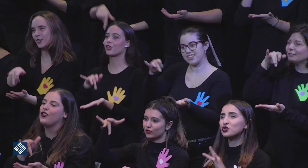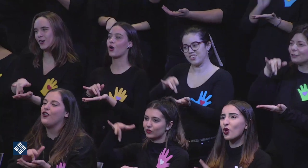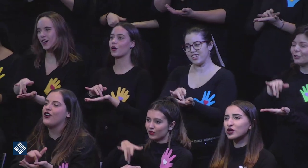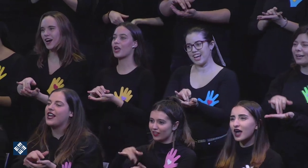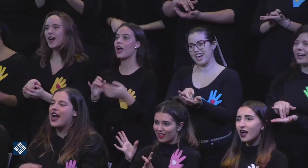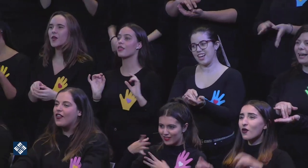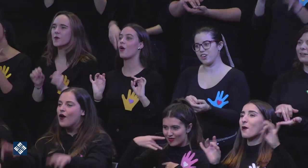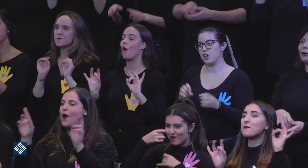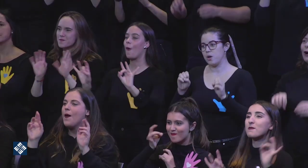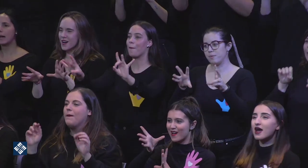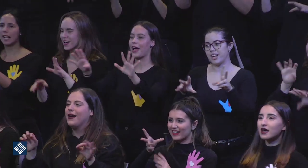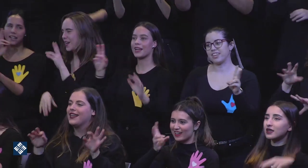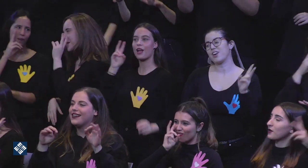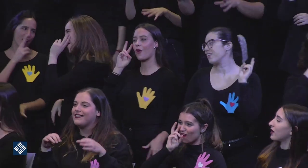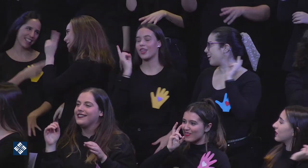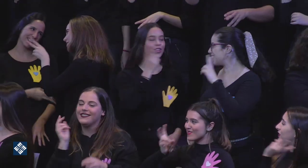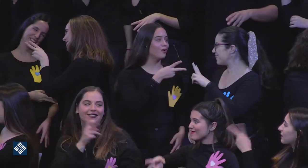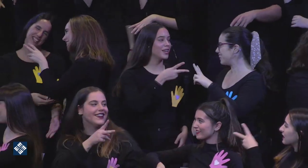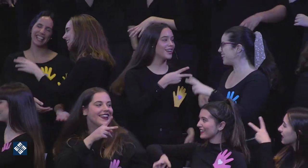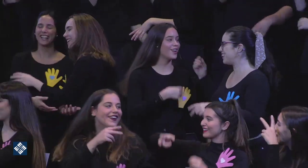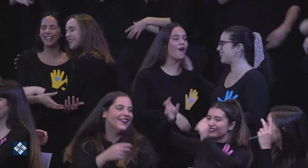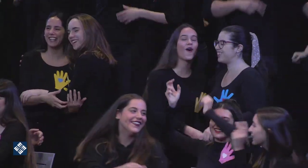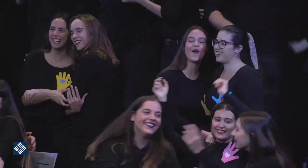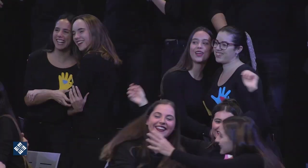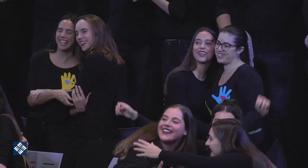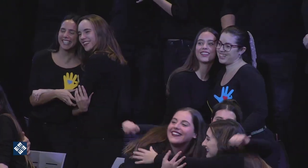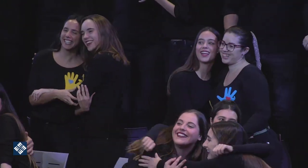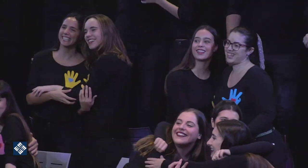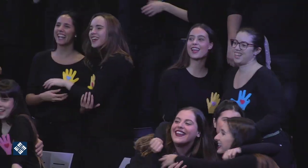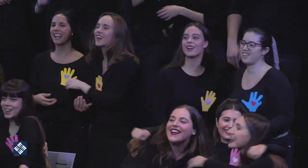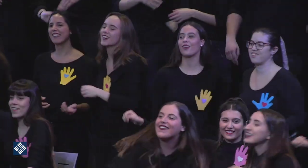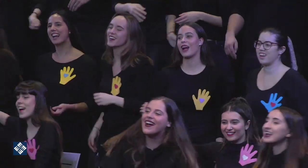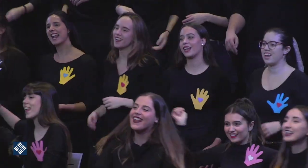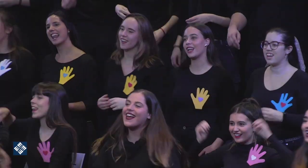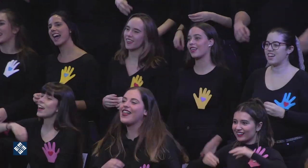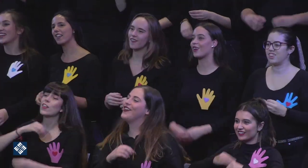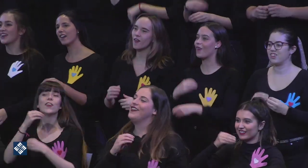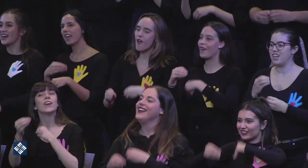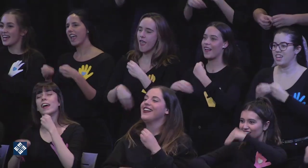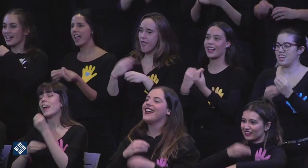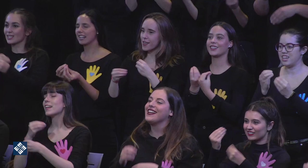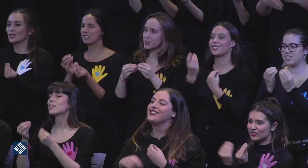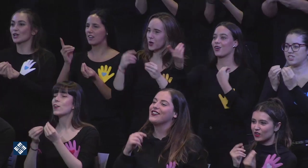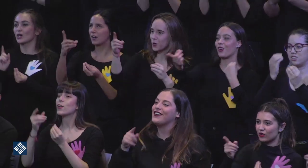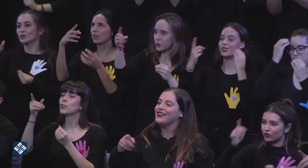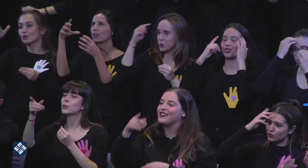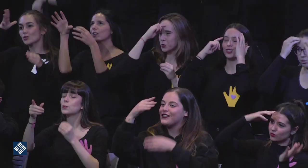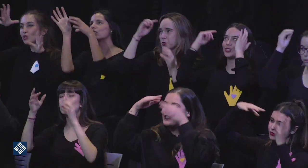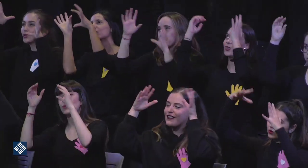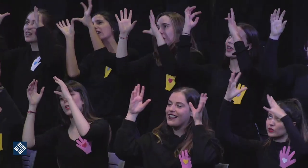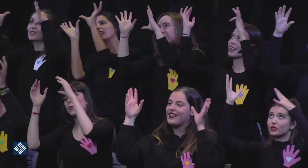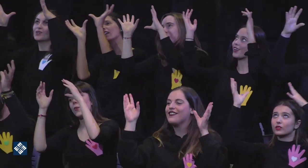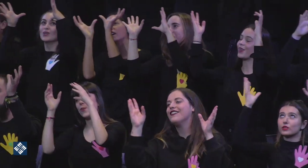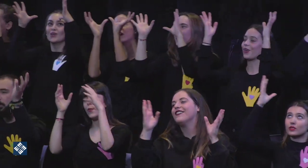tocado Magia cuando miro y te tengo al lado, hecho con tus sueños